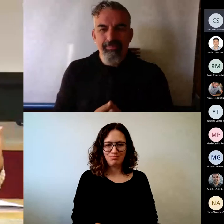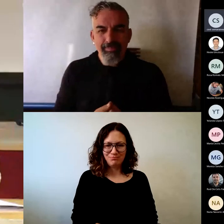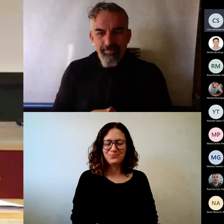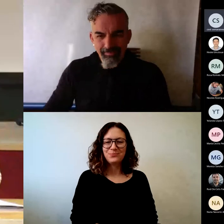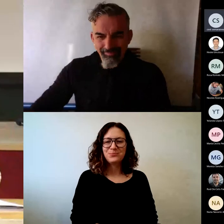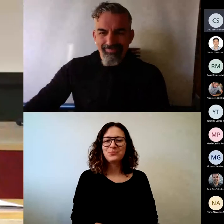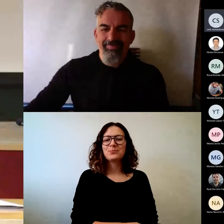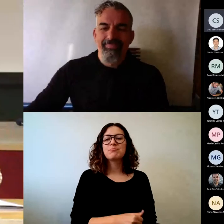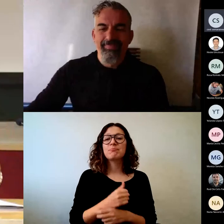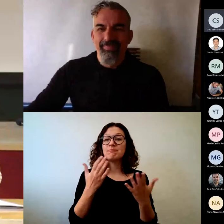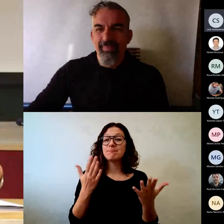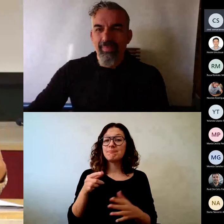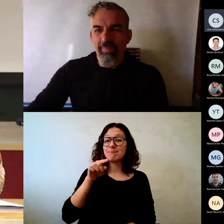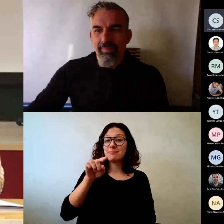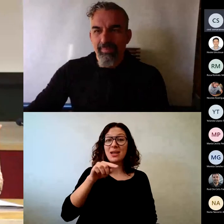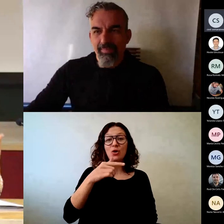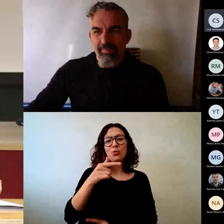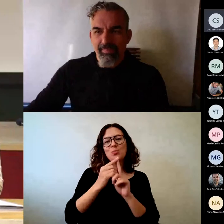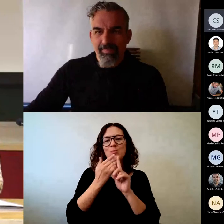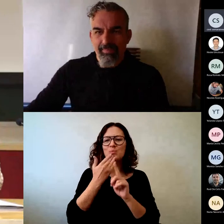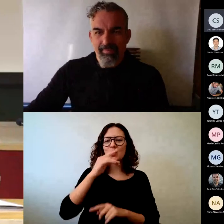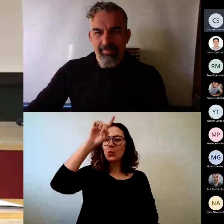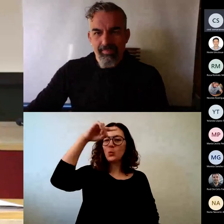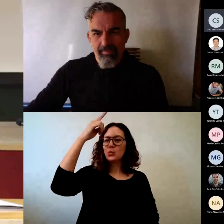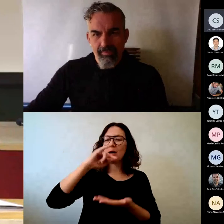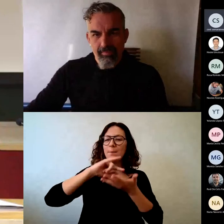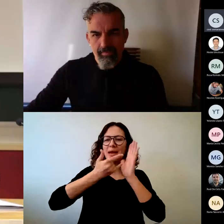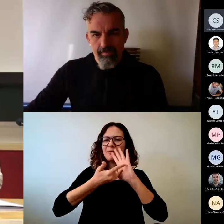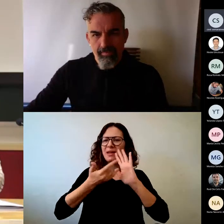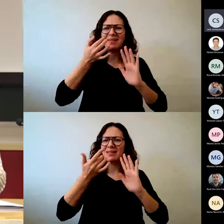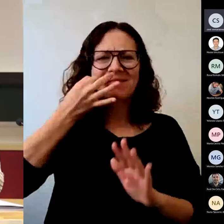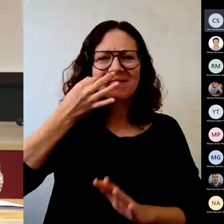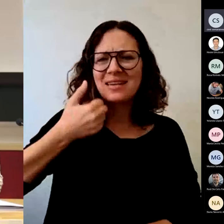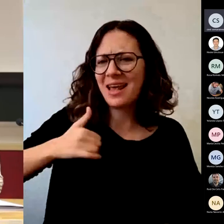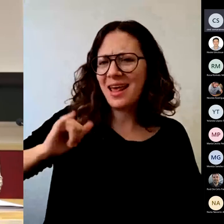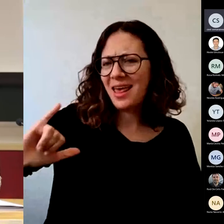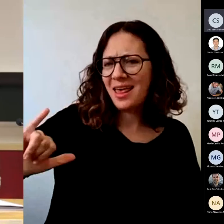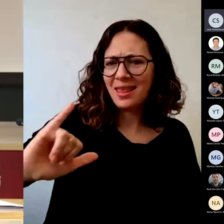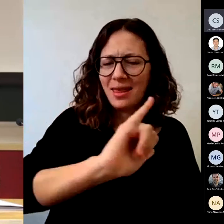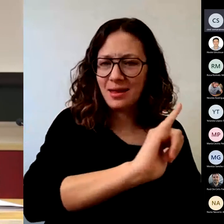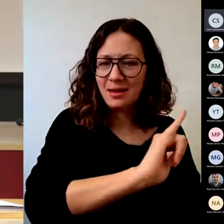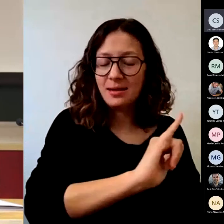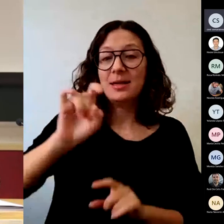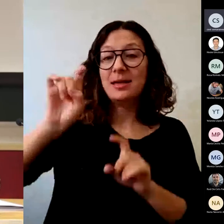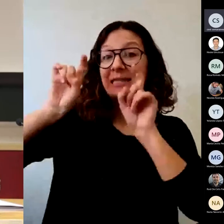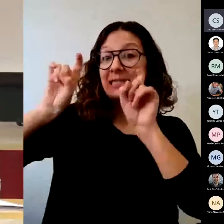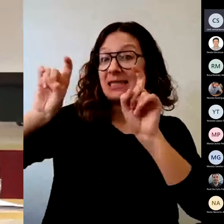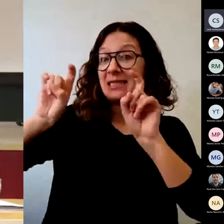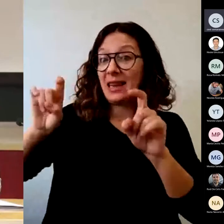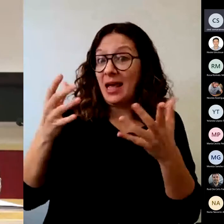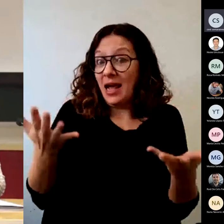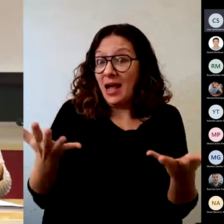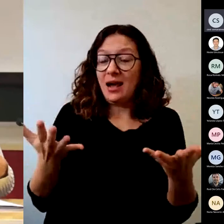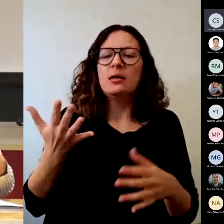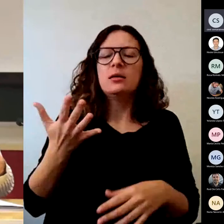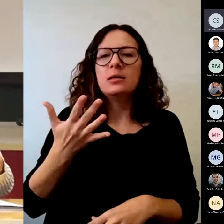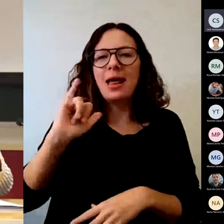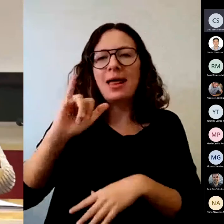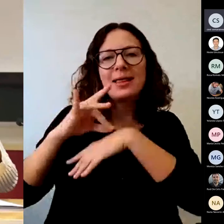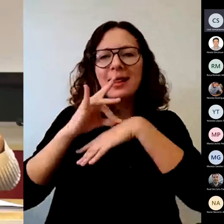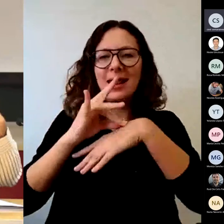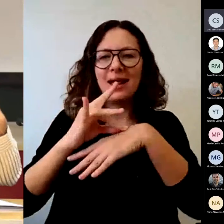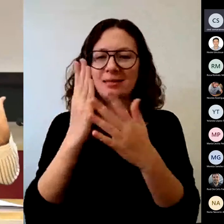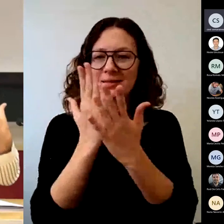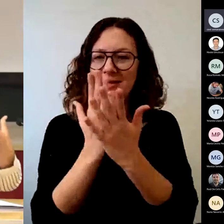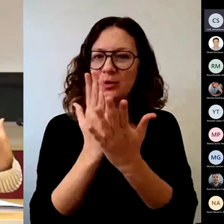cultura de planificación ya la tenemos. Estamos elaborando las guías agentes. En la enseñanza virtual estamos elaborando las guías de estudio. En mi opinión